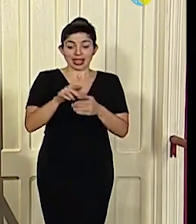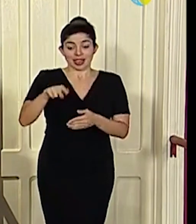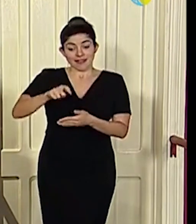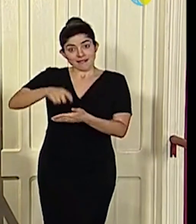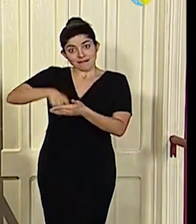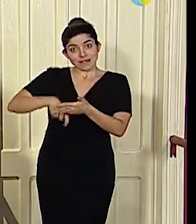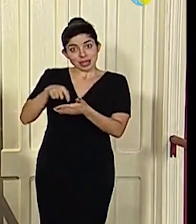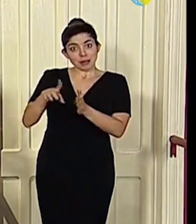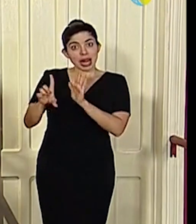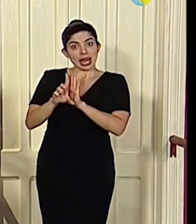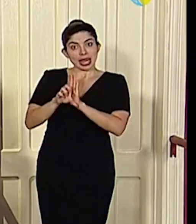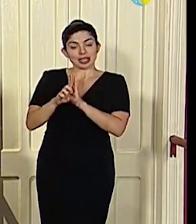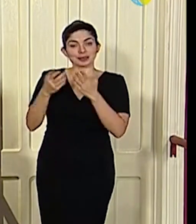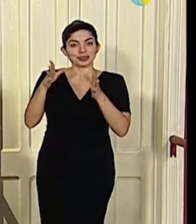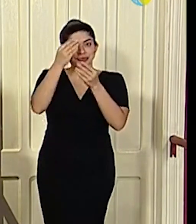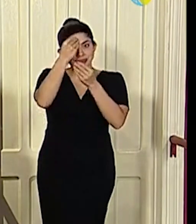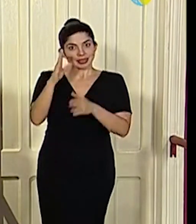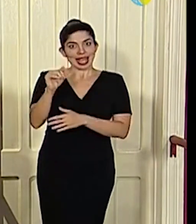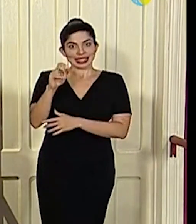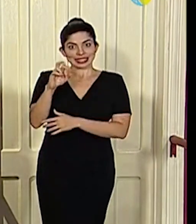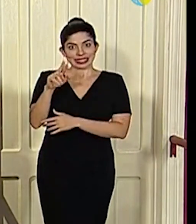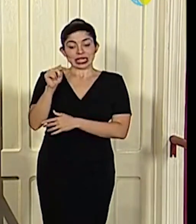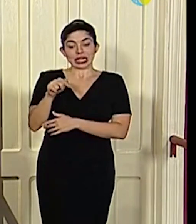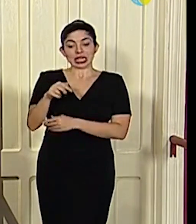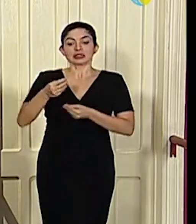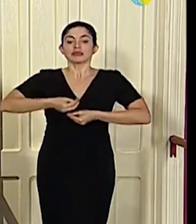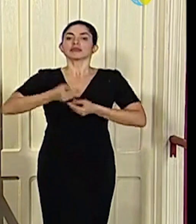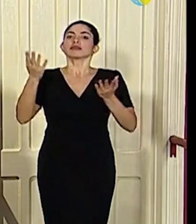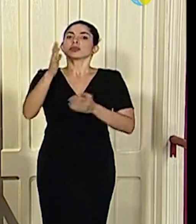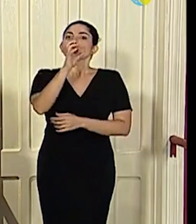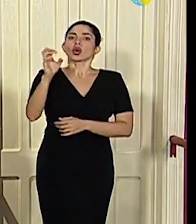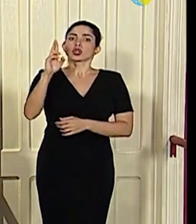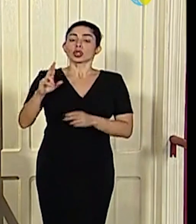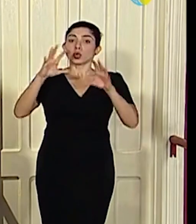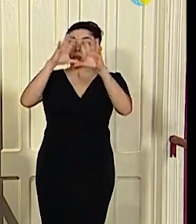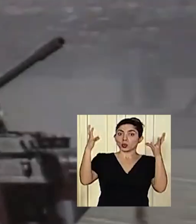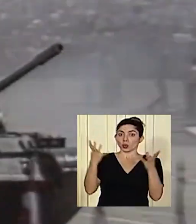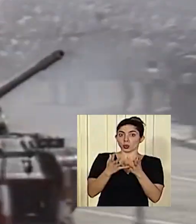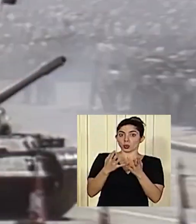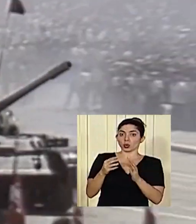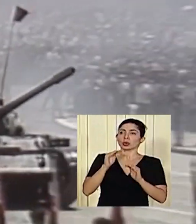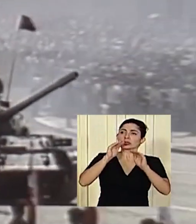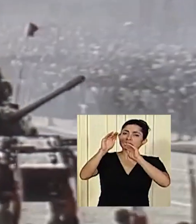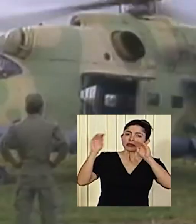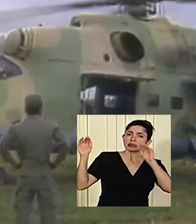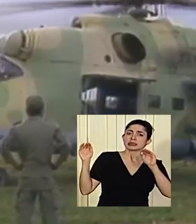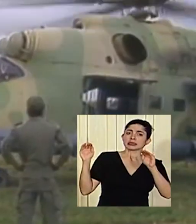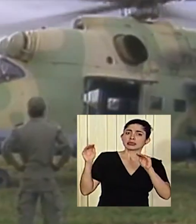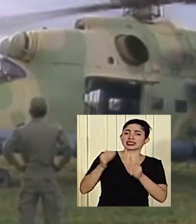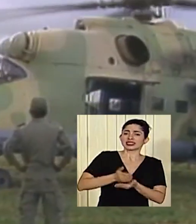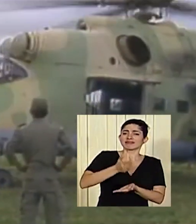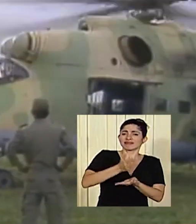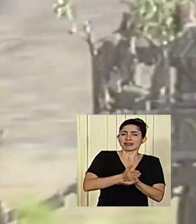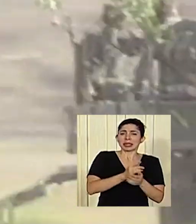esta ley, como lo ha anunciado el canciller, lanzamos a Costa Rica y al mundo el llamado a